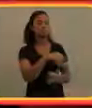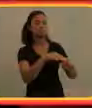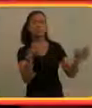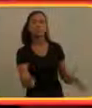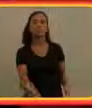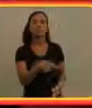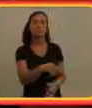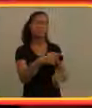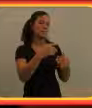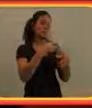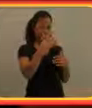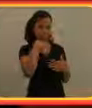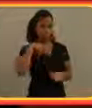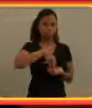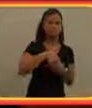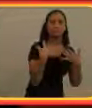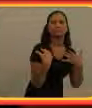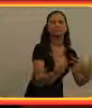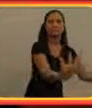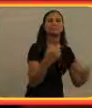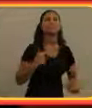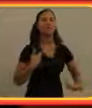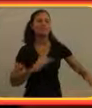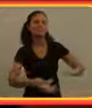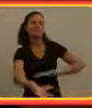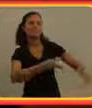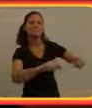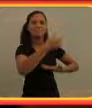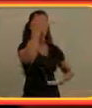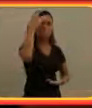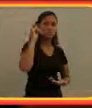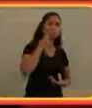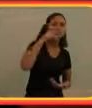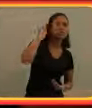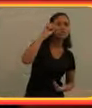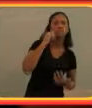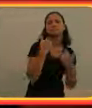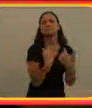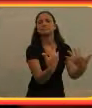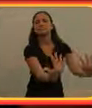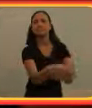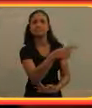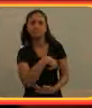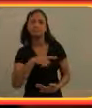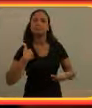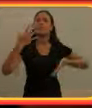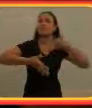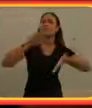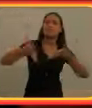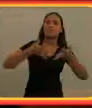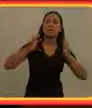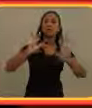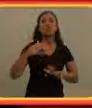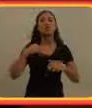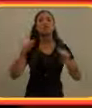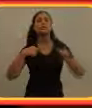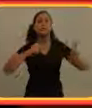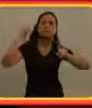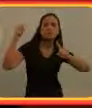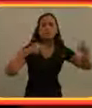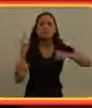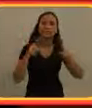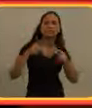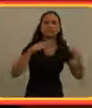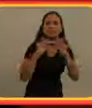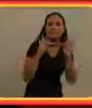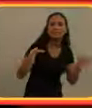Então, no palco, nós interagimos com as pessoas, os surdos e os ouvintes no público. Eu faço a língua de sinais, mas eu posso esticular, fazer movimentos simples e todo